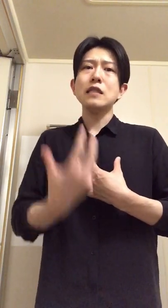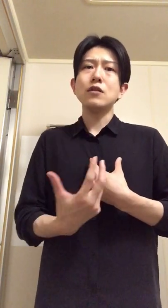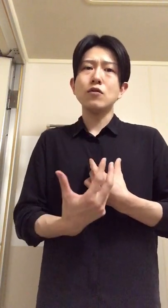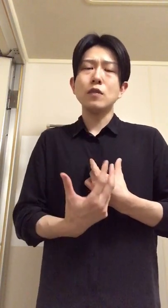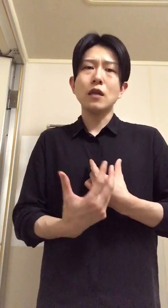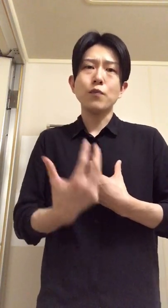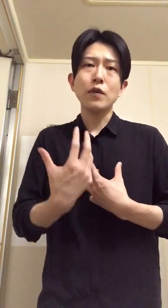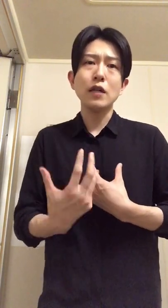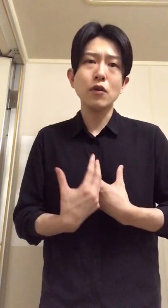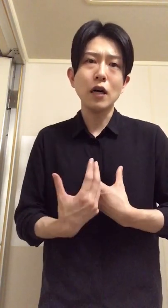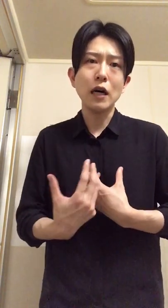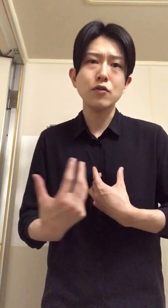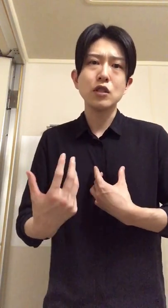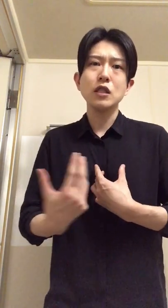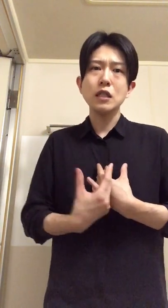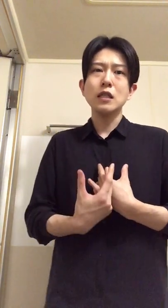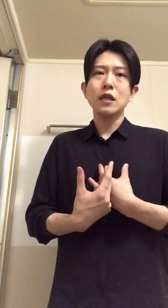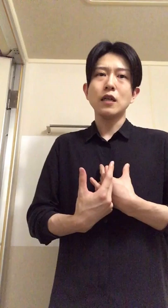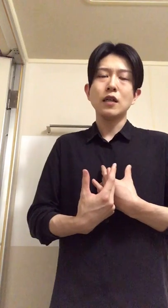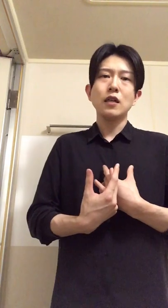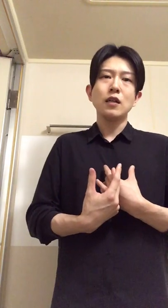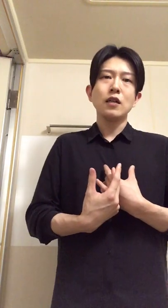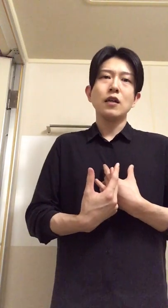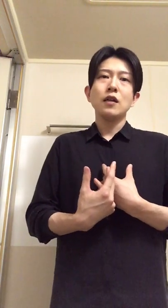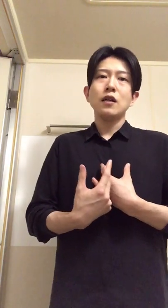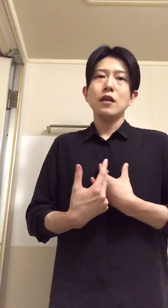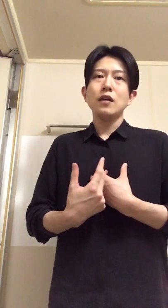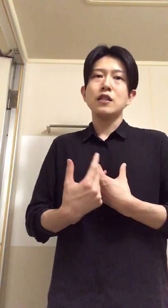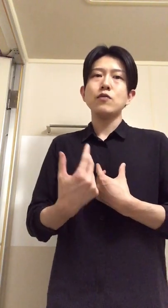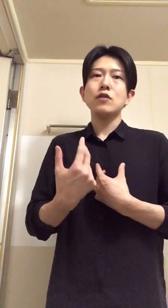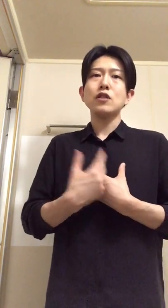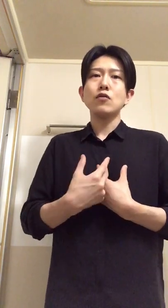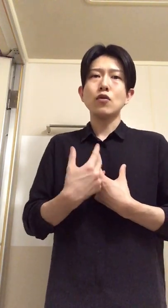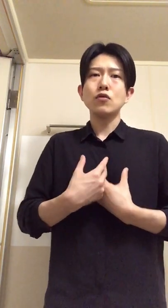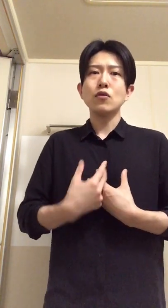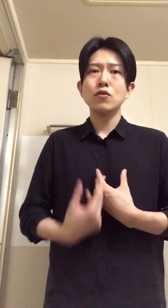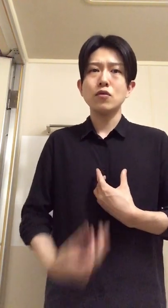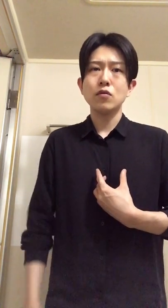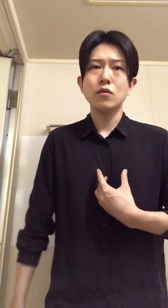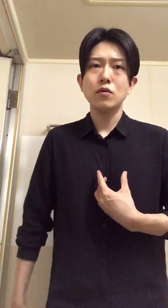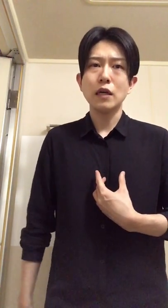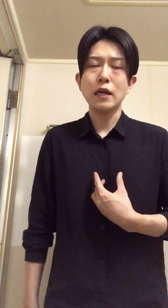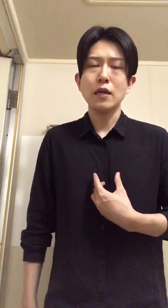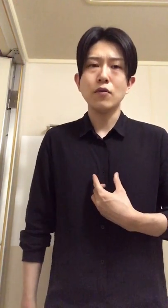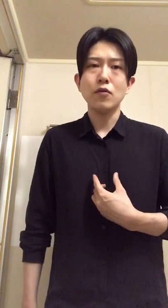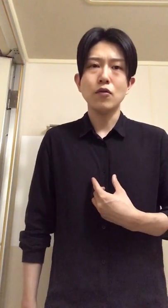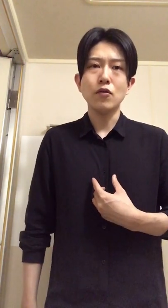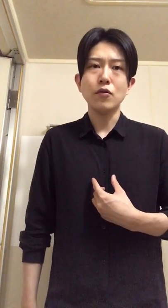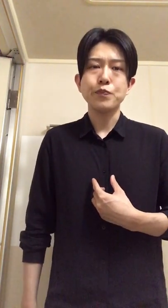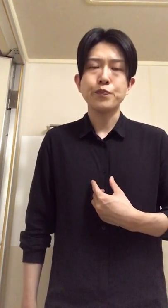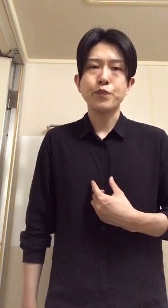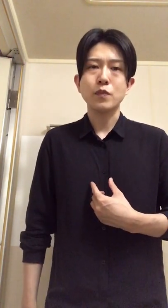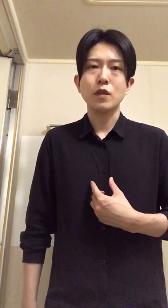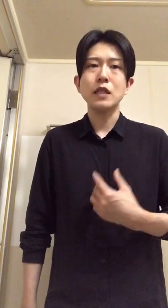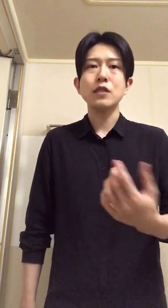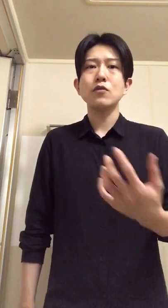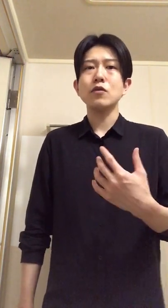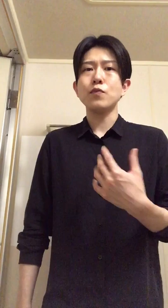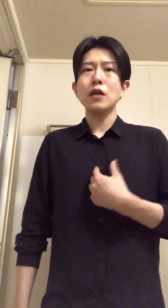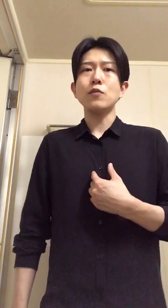事にするみたいなプライドはあるしえー自分自身を尊重するというかあの大事にするっていうプライド